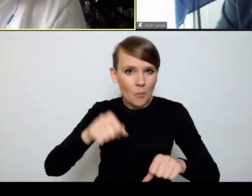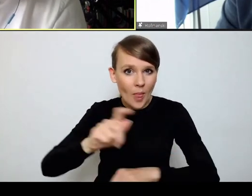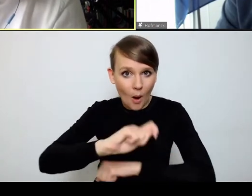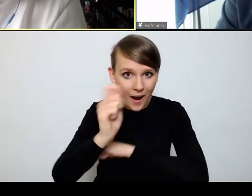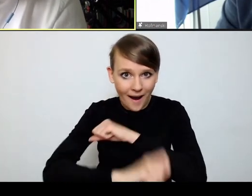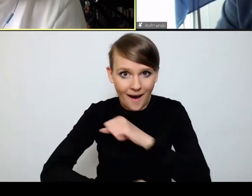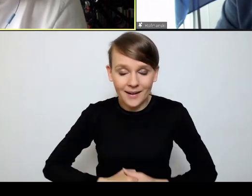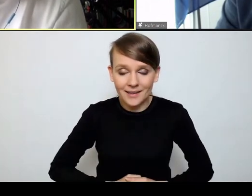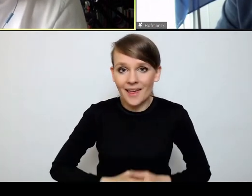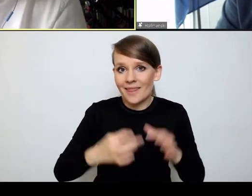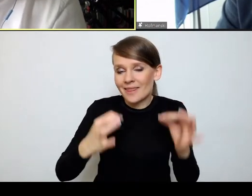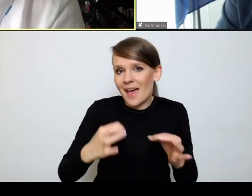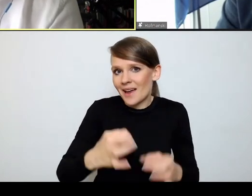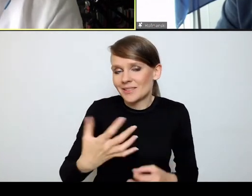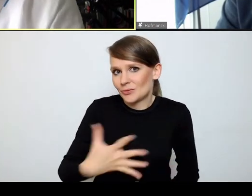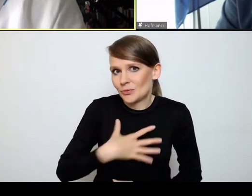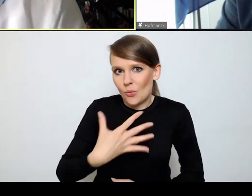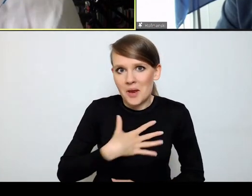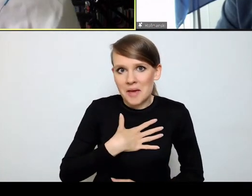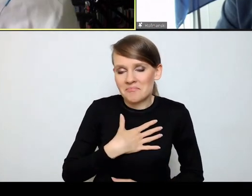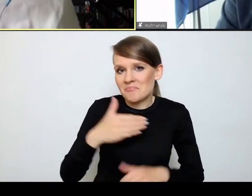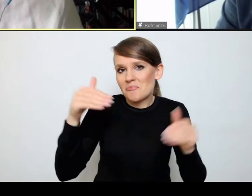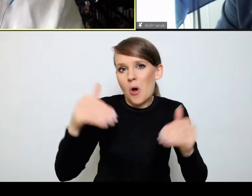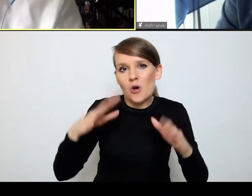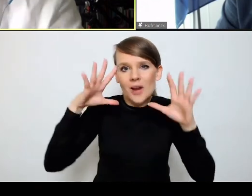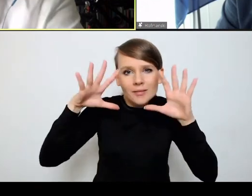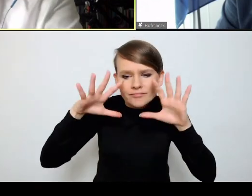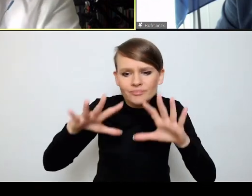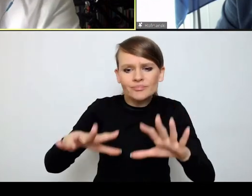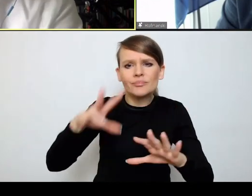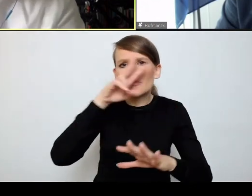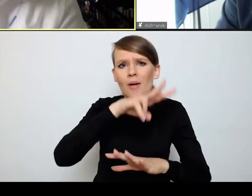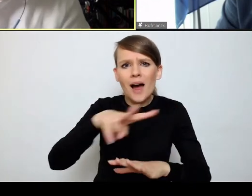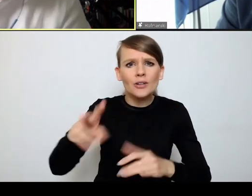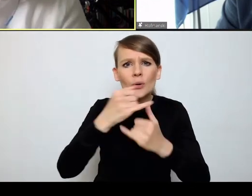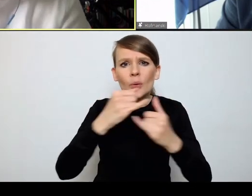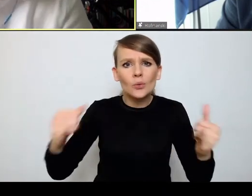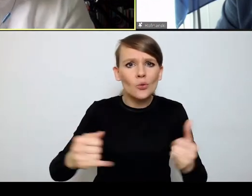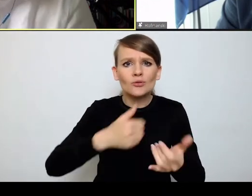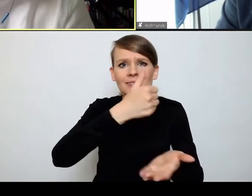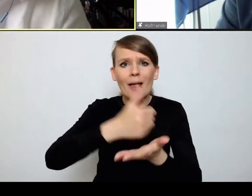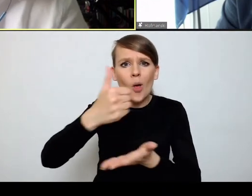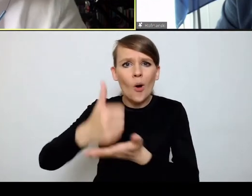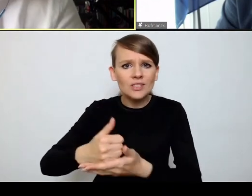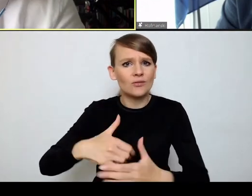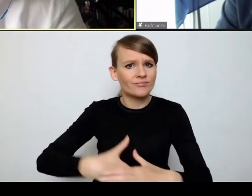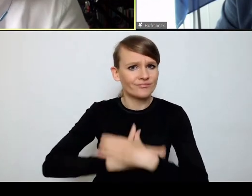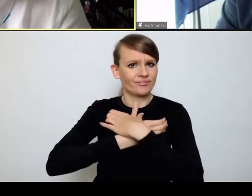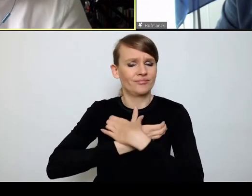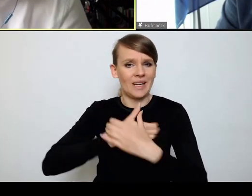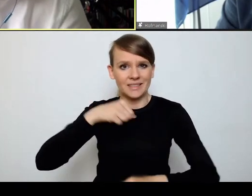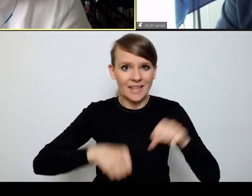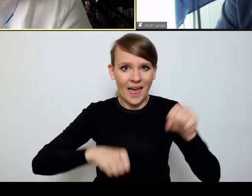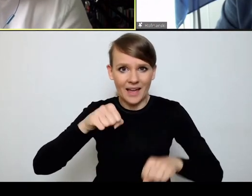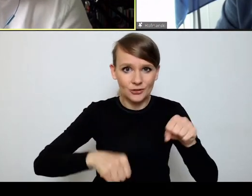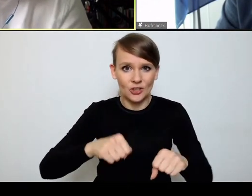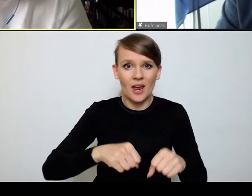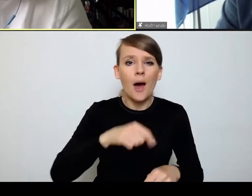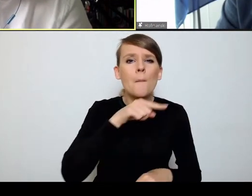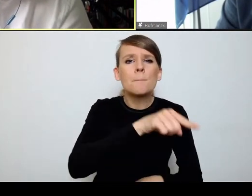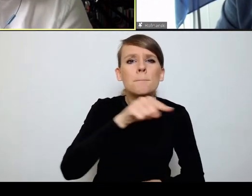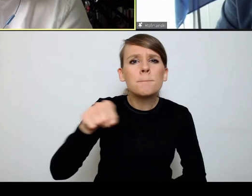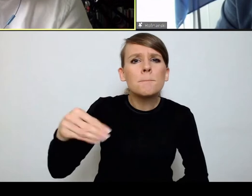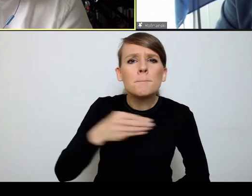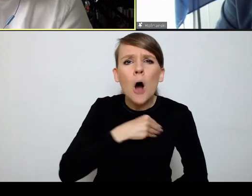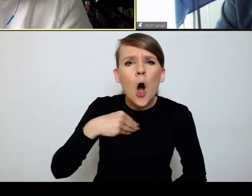wrażenie, obecnie jakby tak spojrzeć na złotu ptaka, na różne stanowiska sędziowskie zajmowane przez Polaków chyba